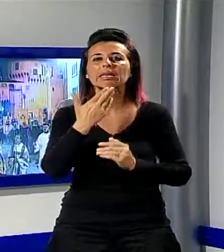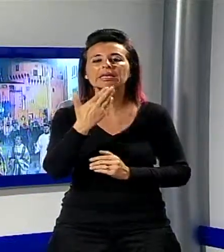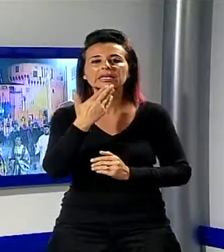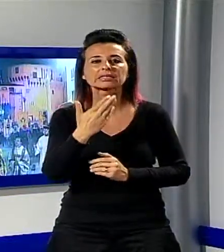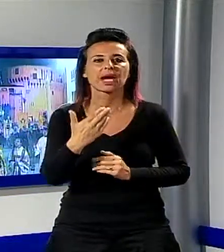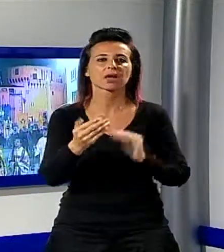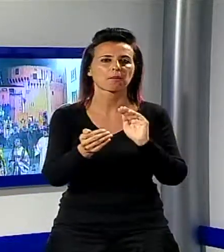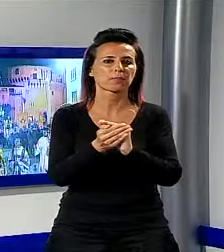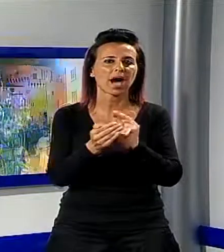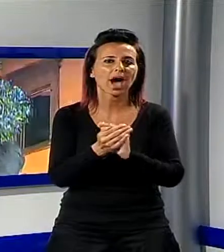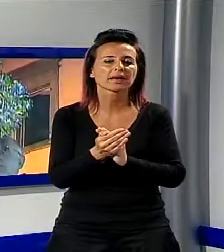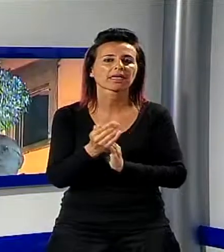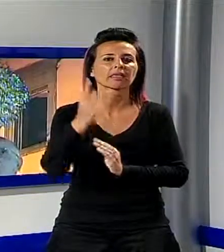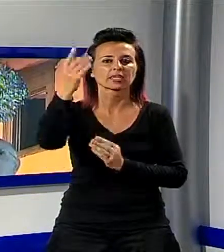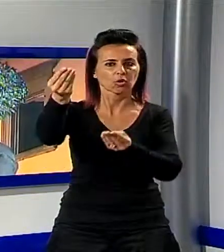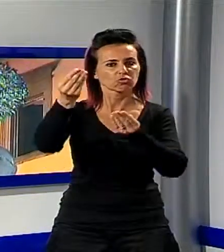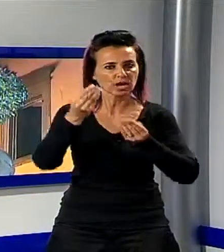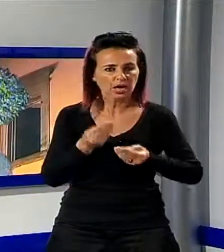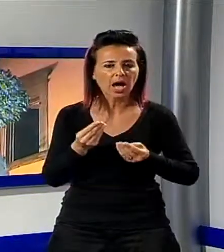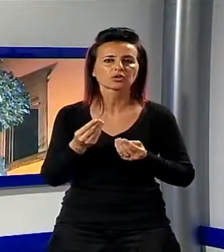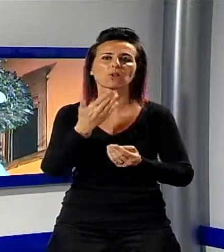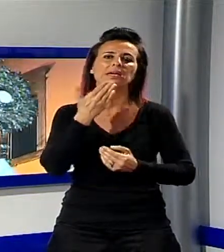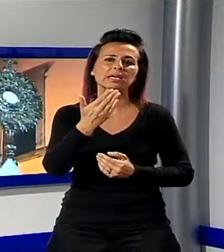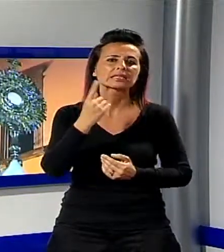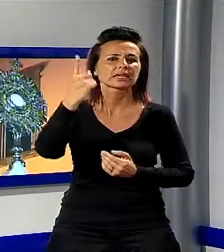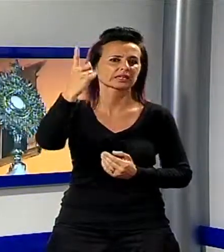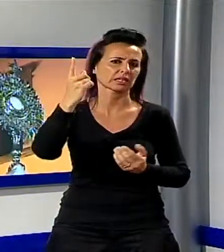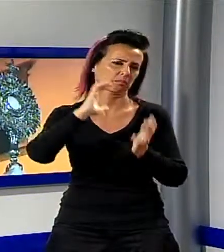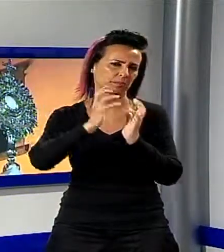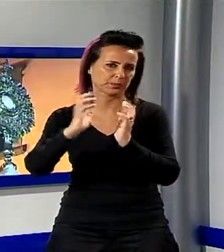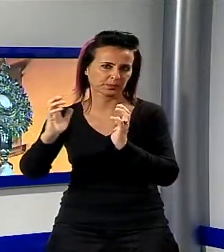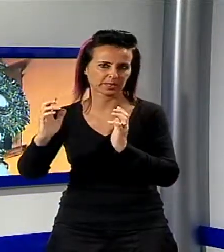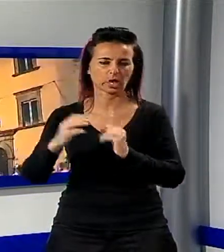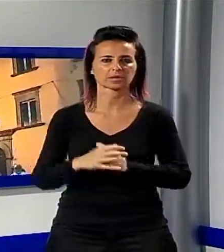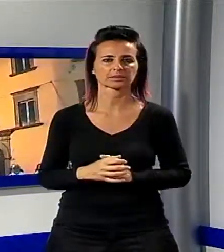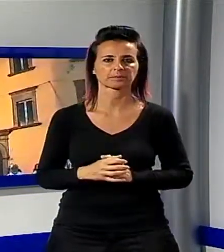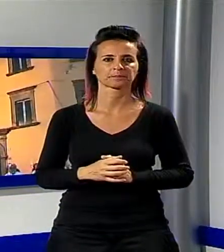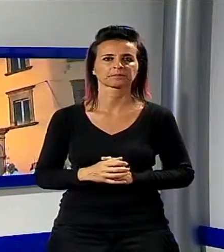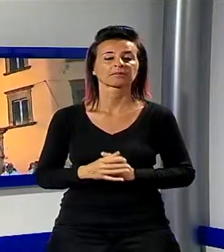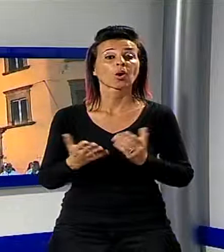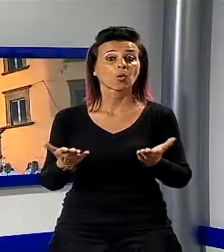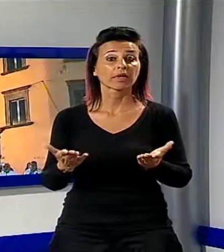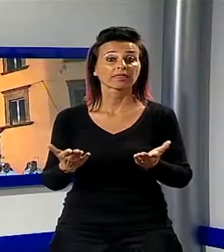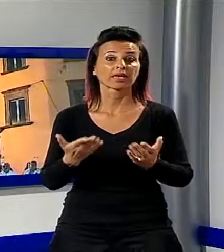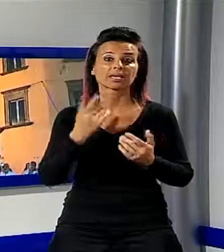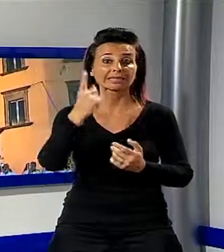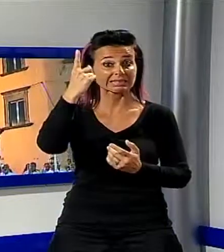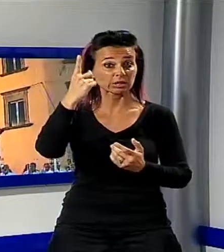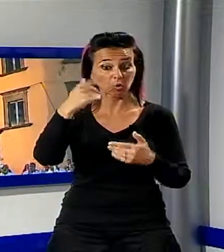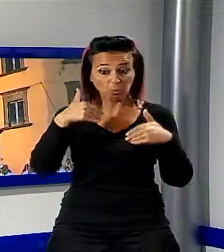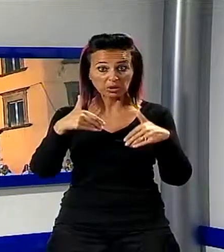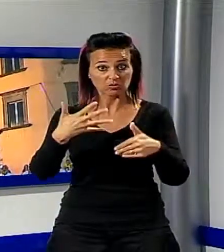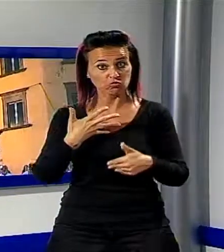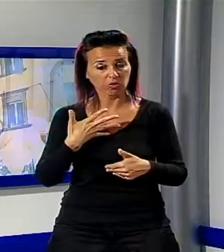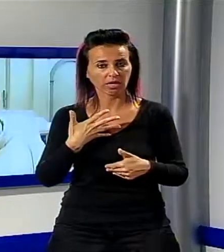il pane che ha dato il Signore al suo popolo e quindi viene esaltata questa presenza del Signore in mezzo a noi perché è la